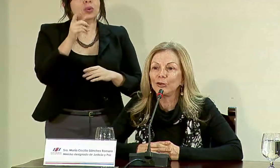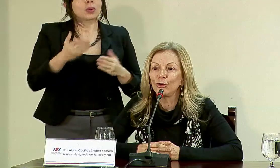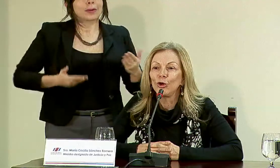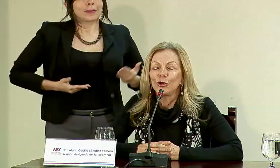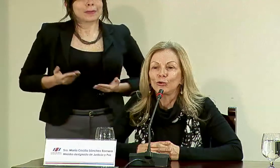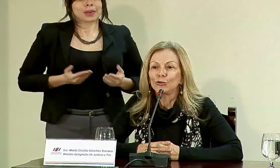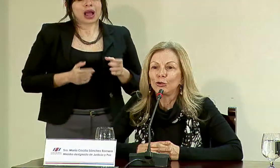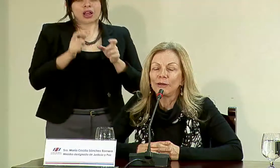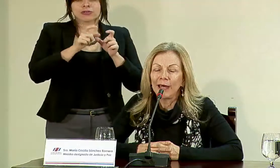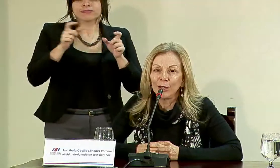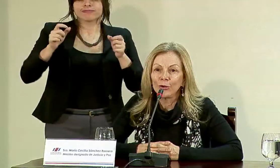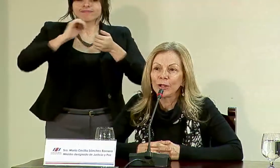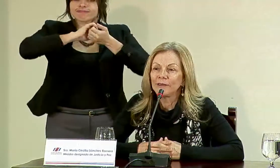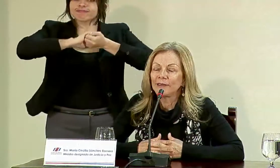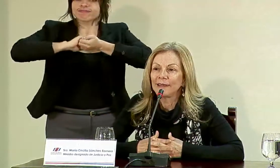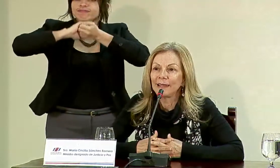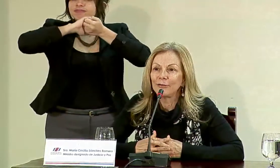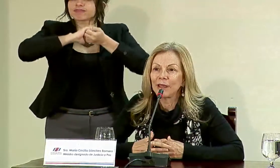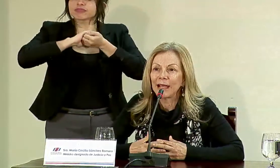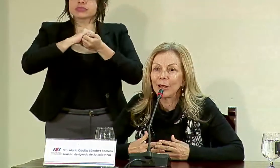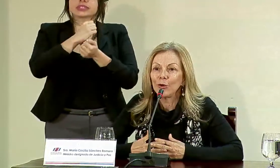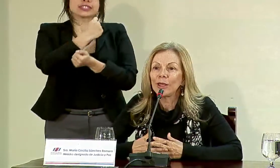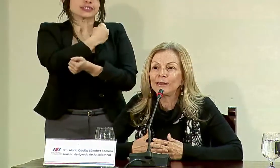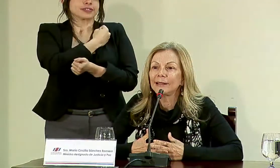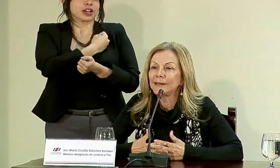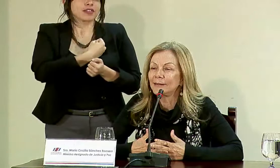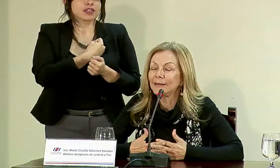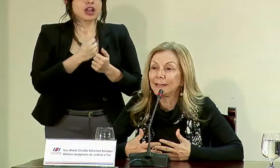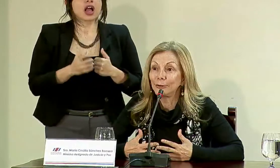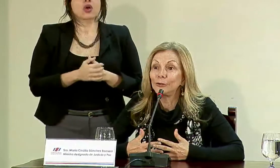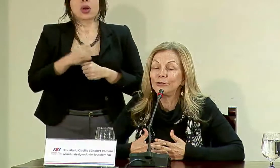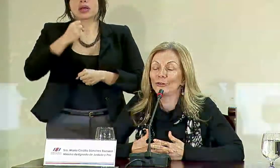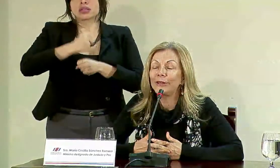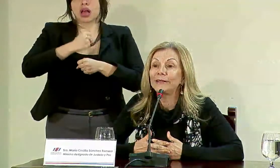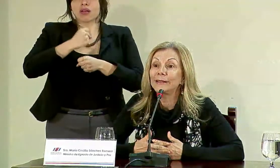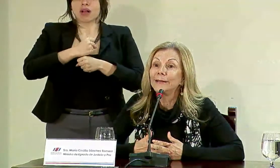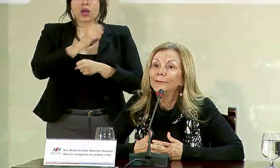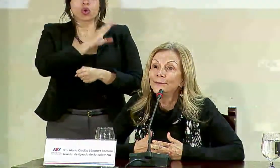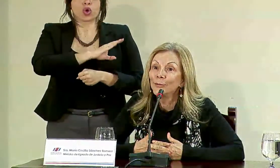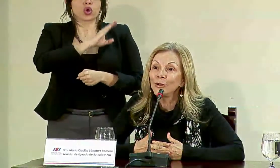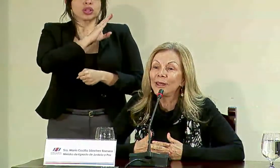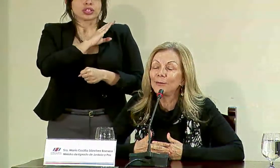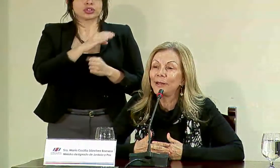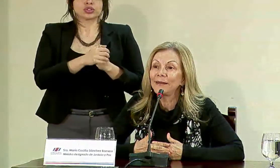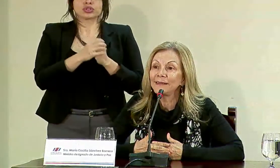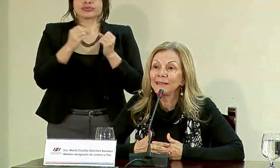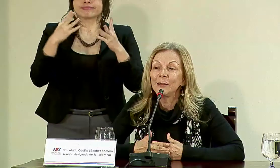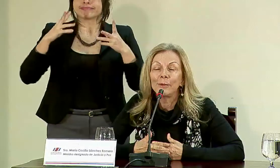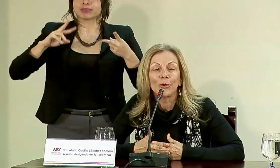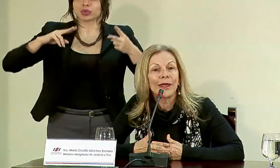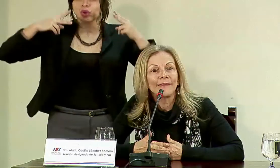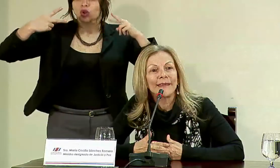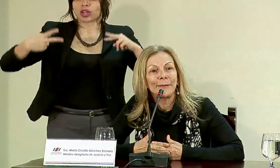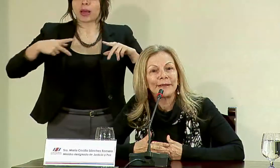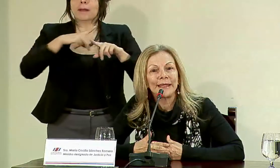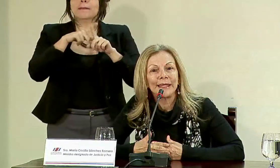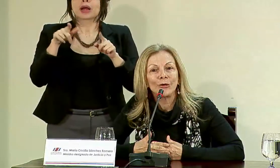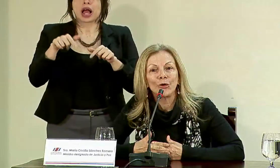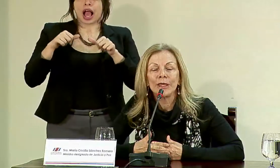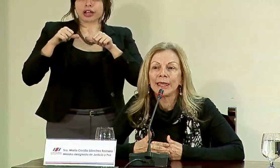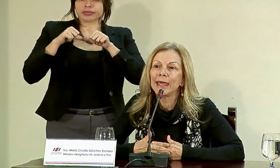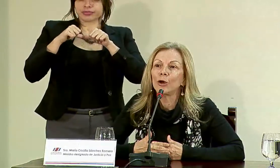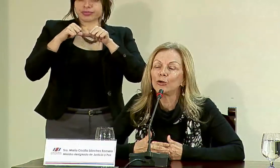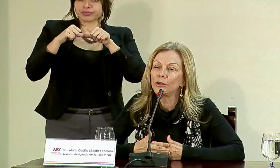que ha sido solidario, que se ha sacrificado, que ha trabajado en condiciones muy adversas, pero que ahí se ha